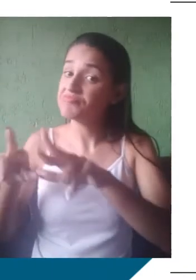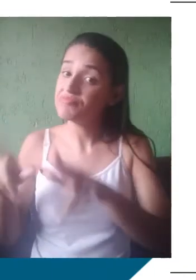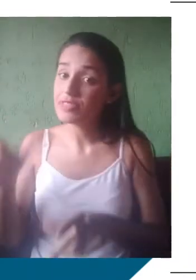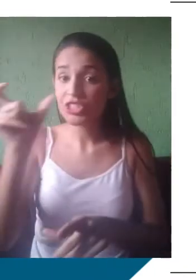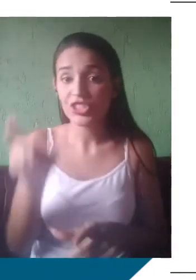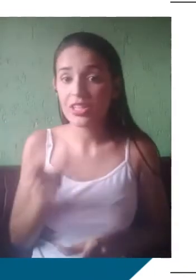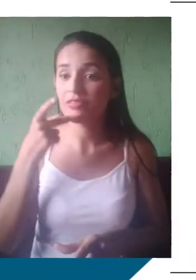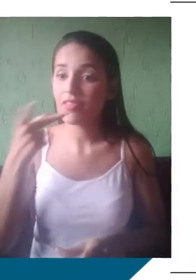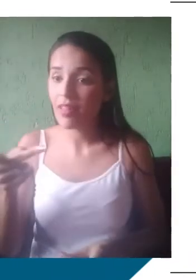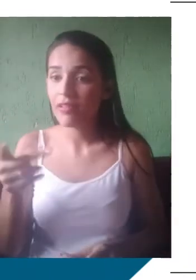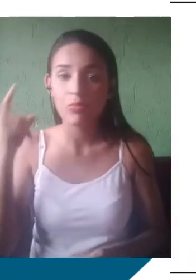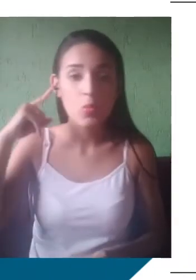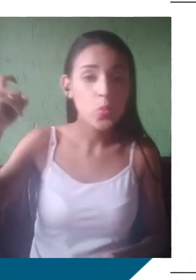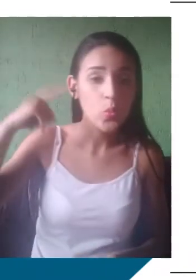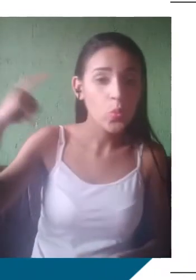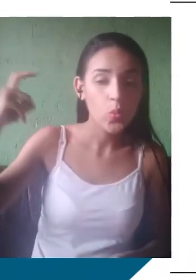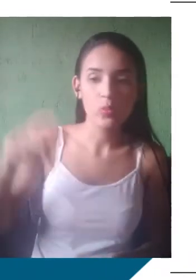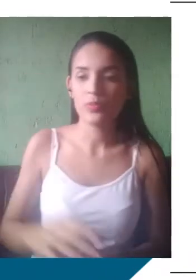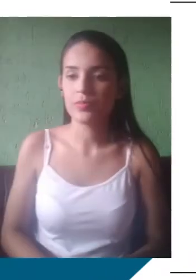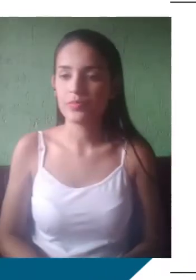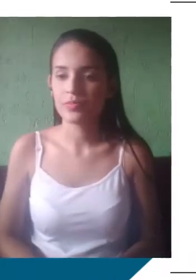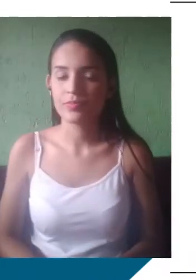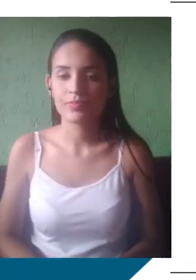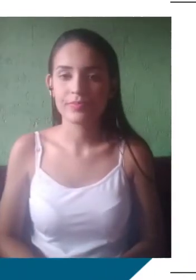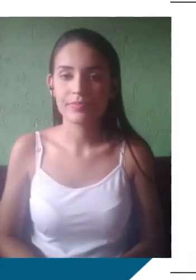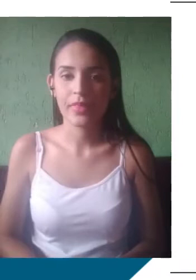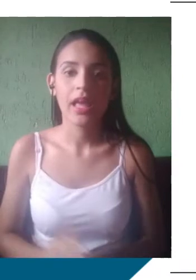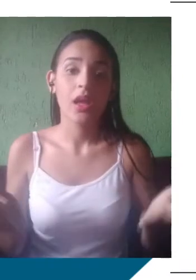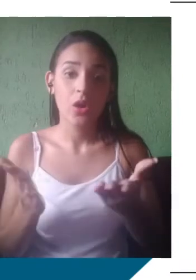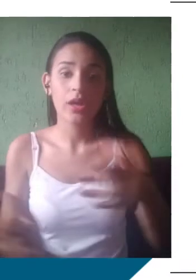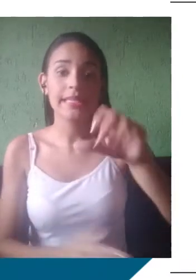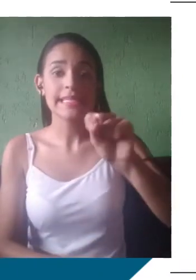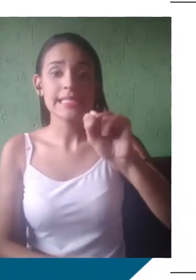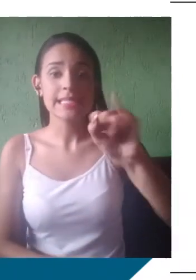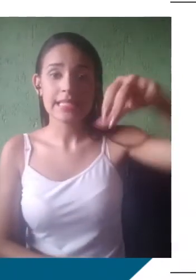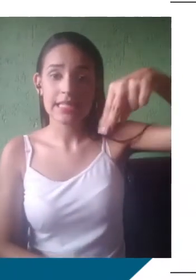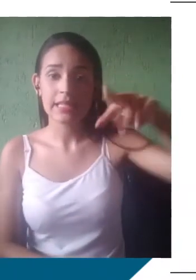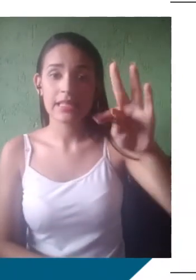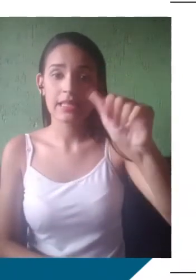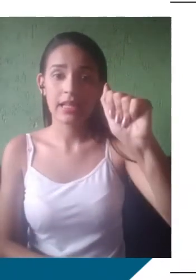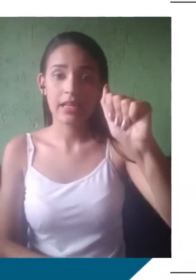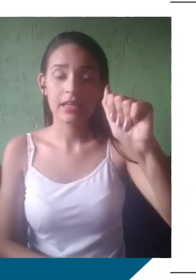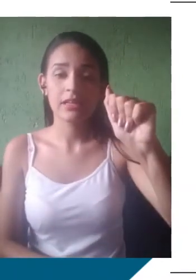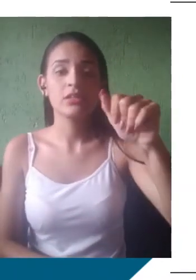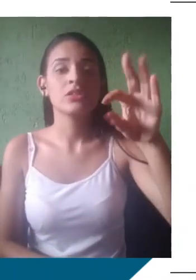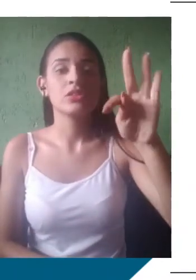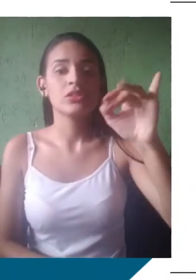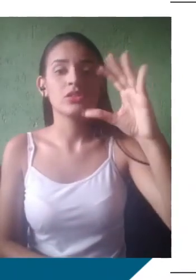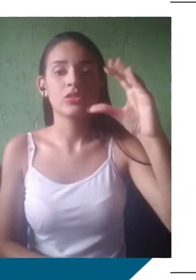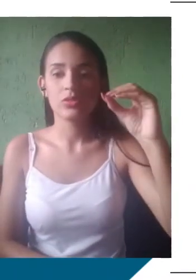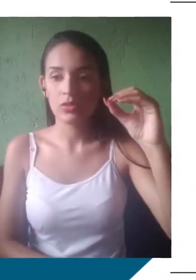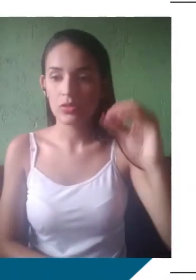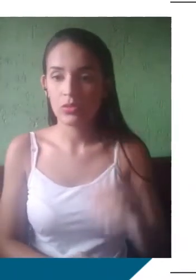determinada localidade. E o aspecto sintático, né? Que é a variação na construção da sentença entre os